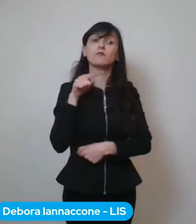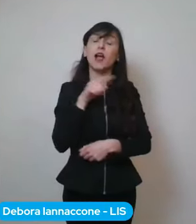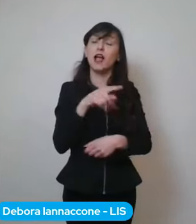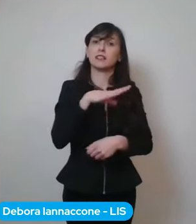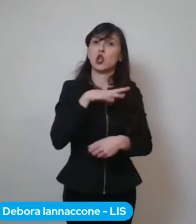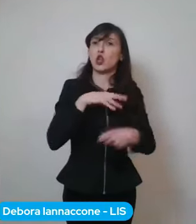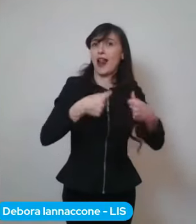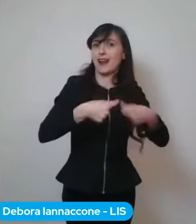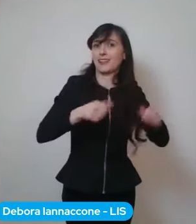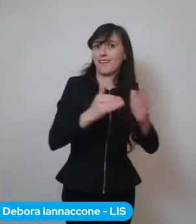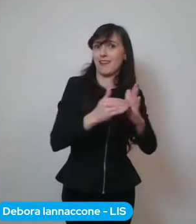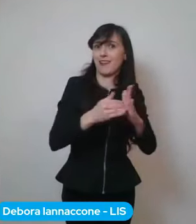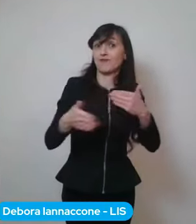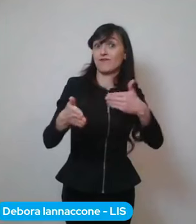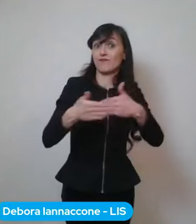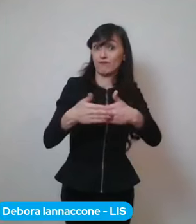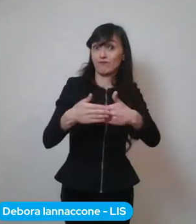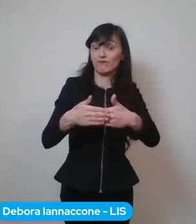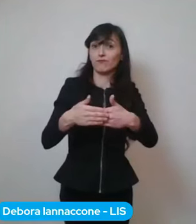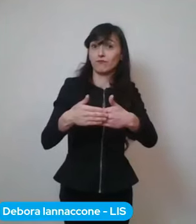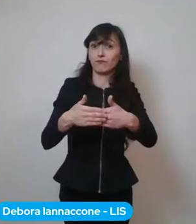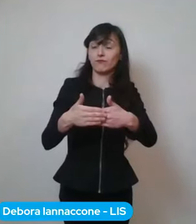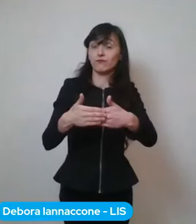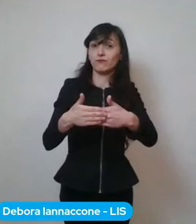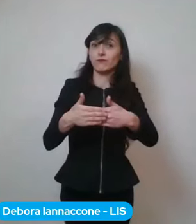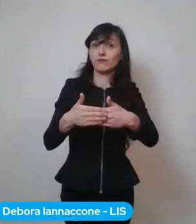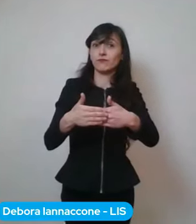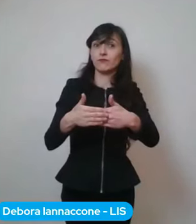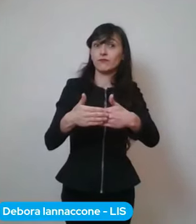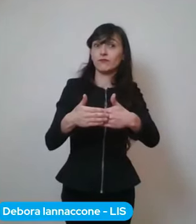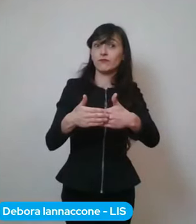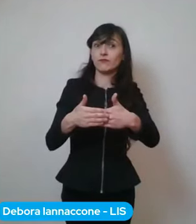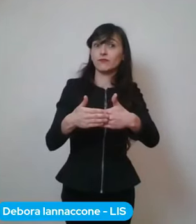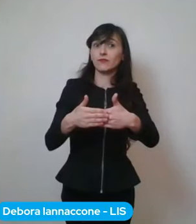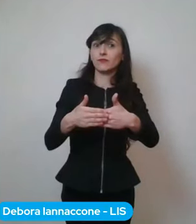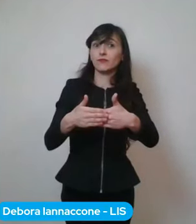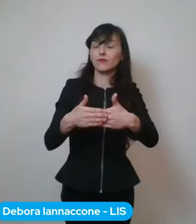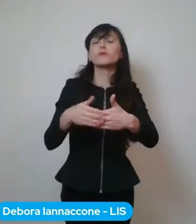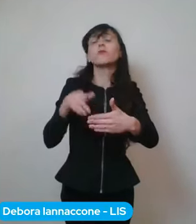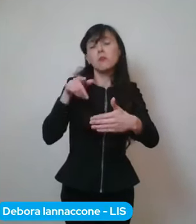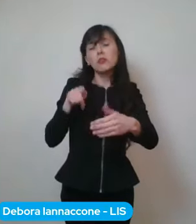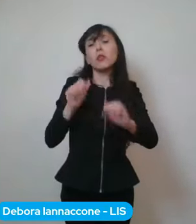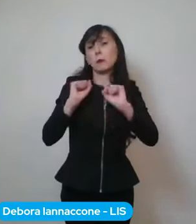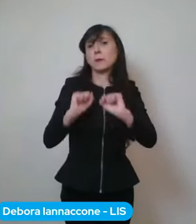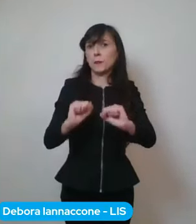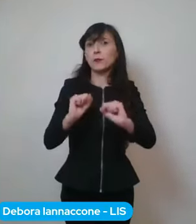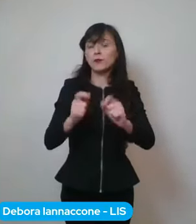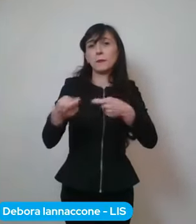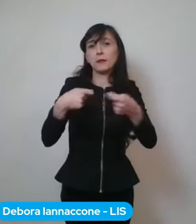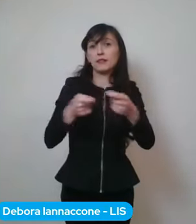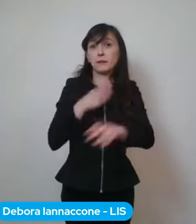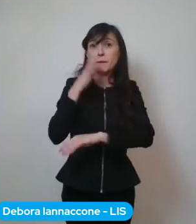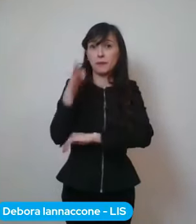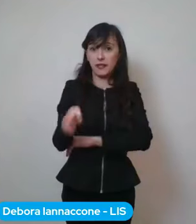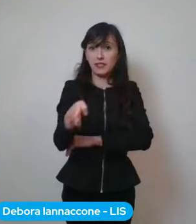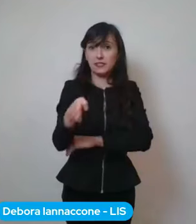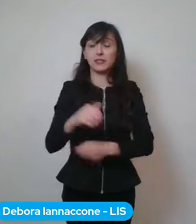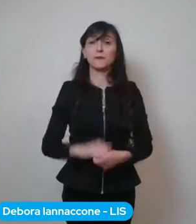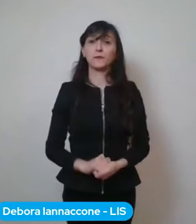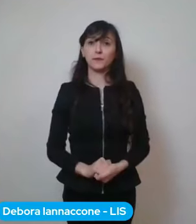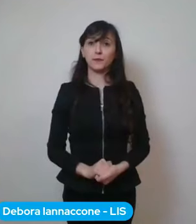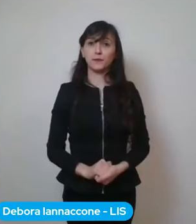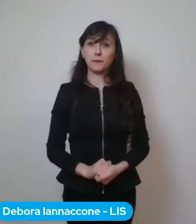signora eh diventa un diciamo un possibile andare a fare spesa in in